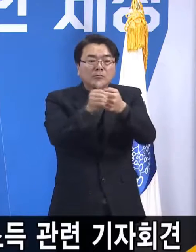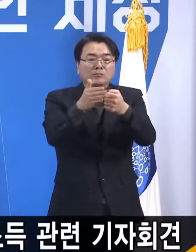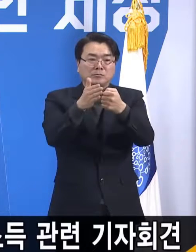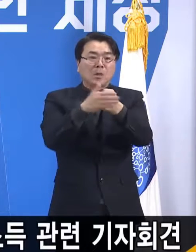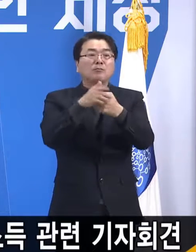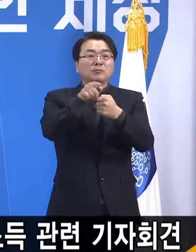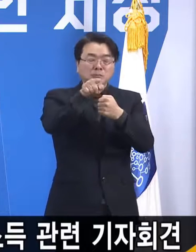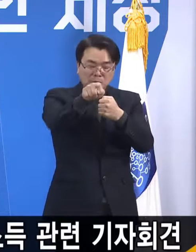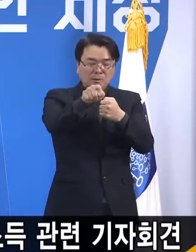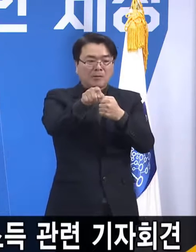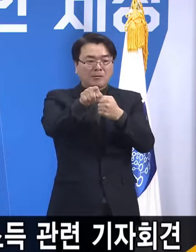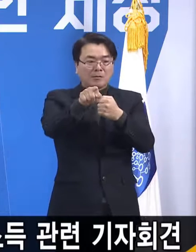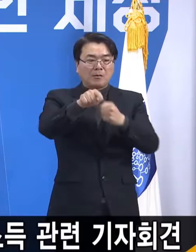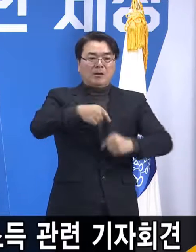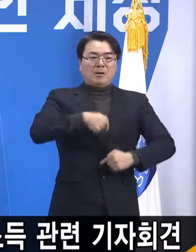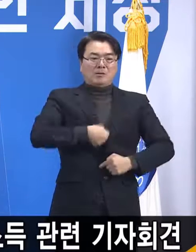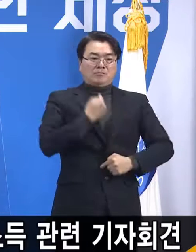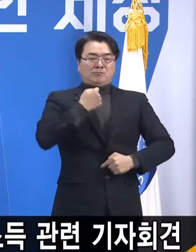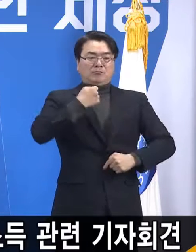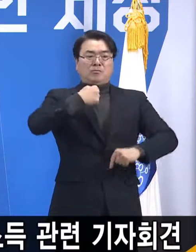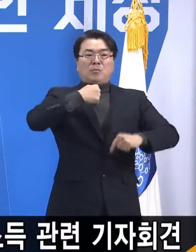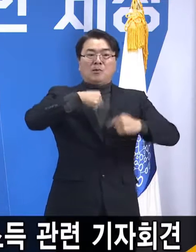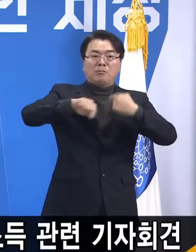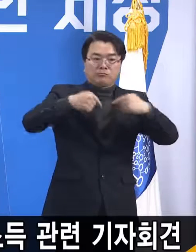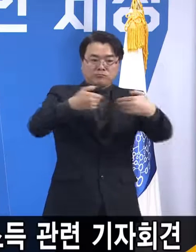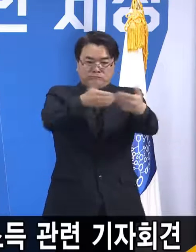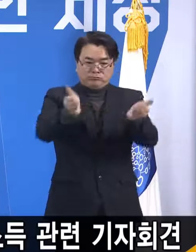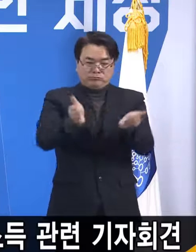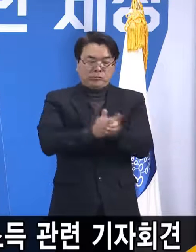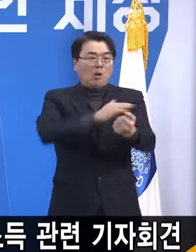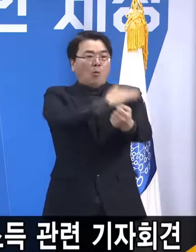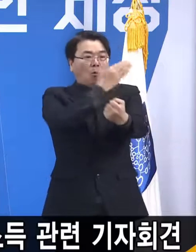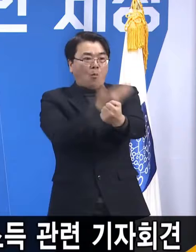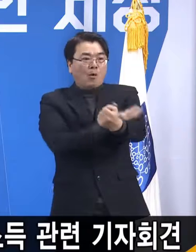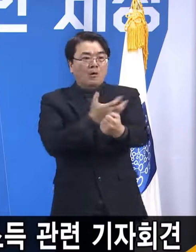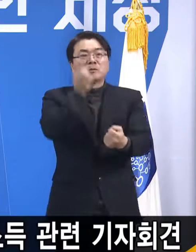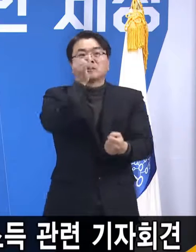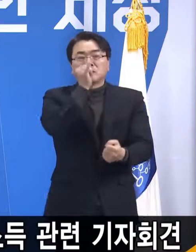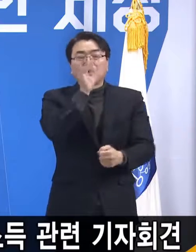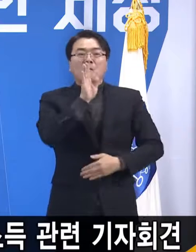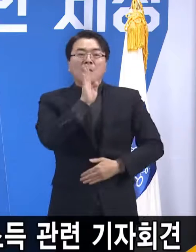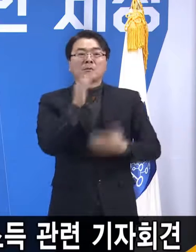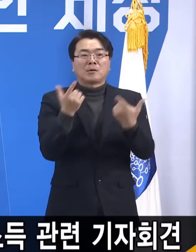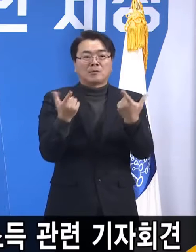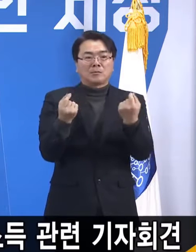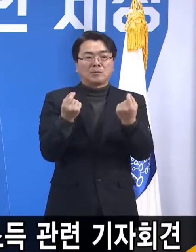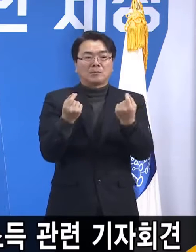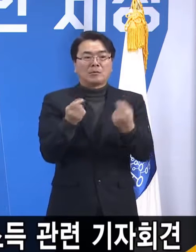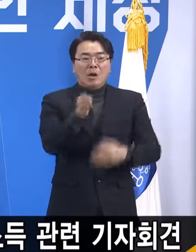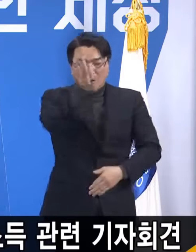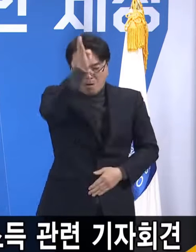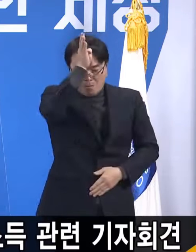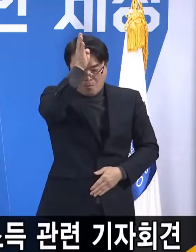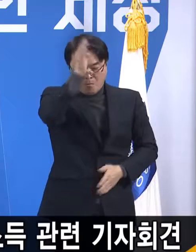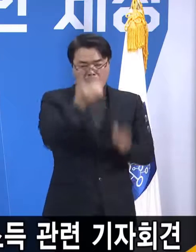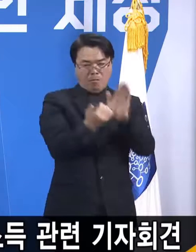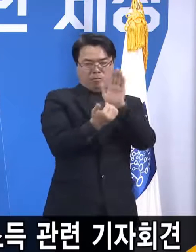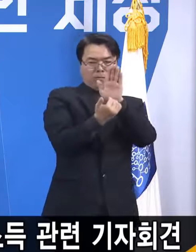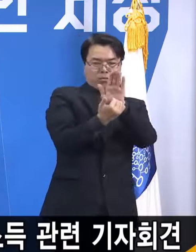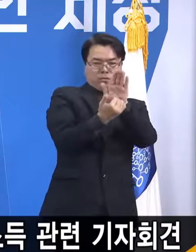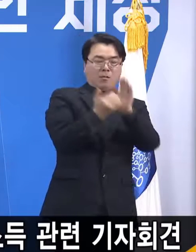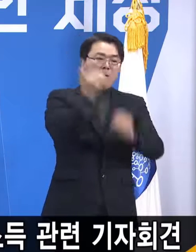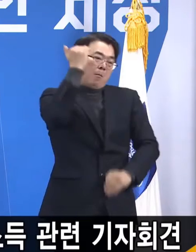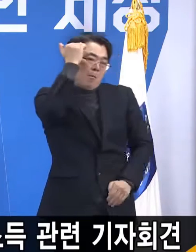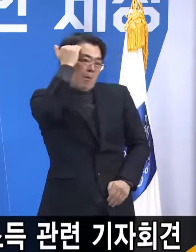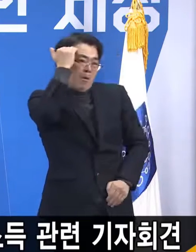자체적으로 자율적으로 활동하는 게 맞다는 게 제 생각이고 또 제 생각 역시 방역에 방해가 되는 방식으로 하면 안 된다는